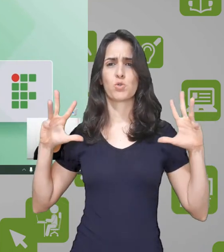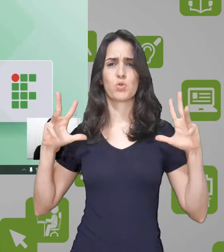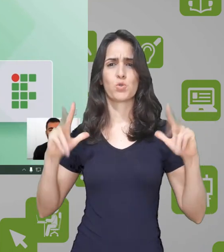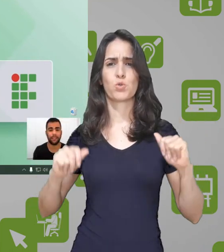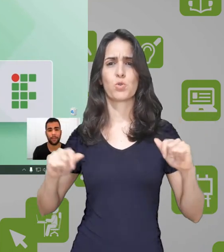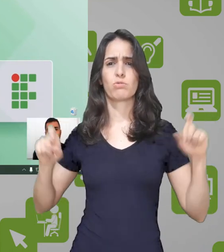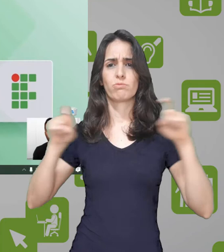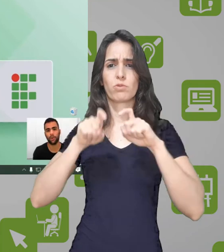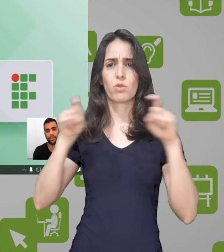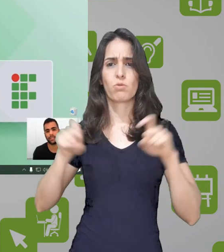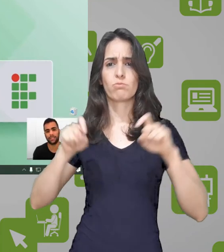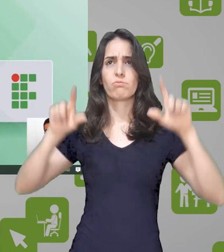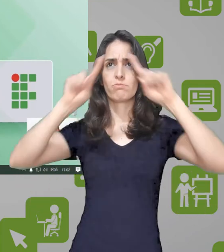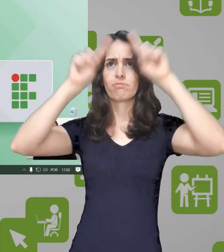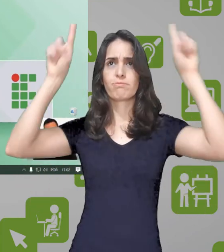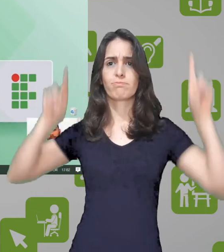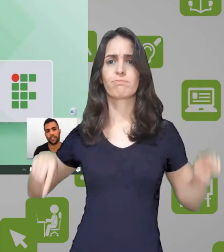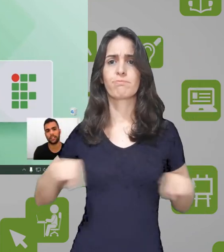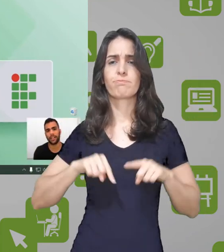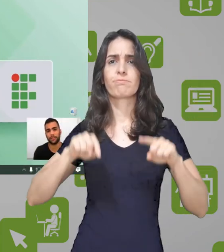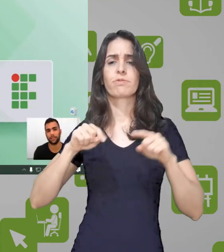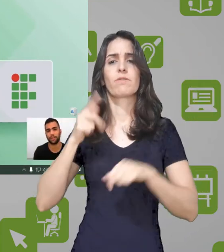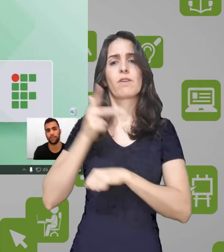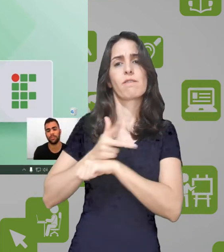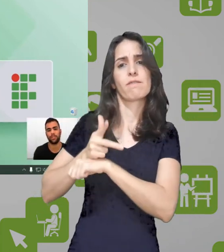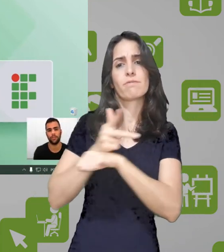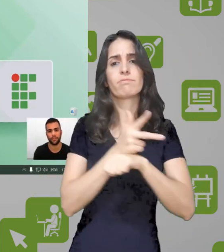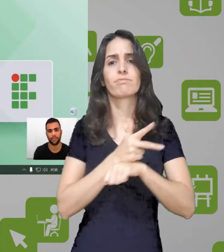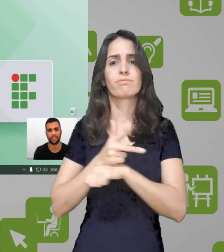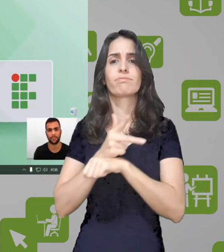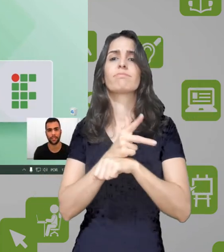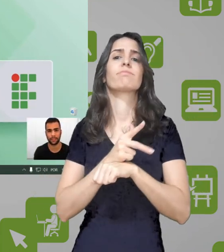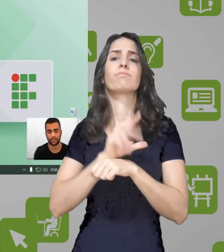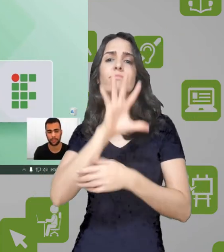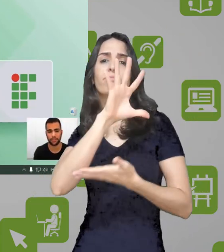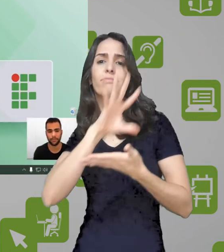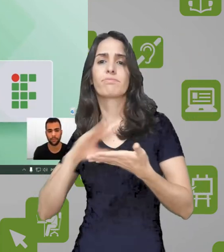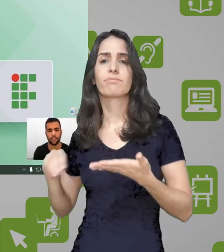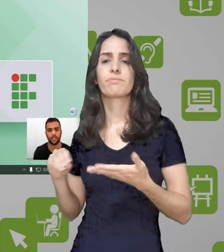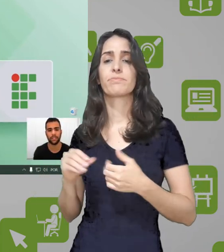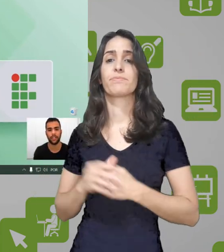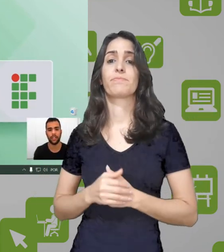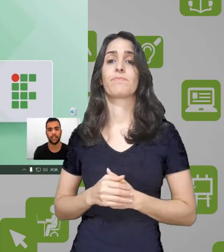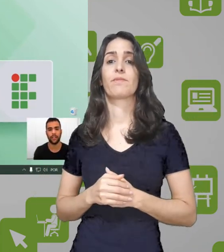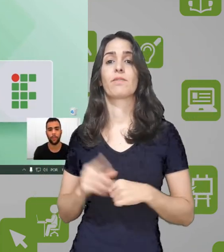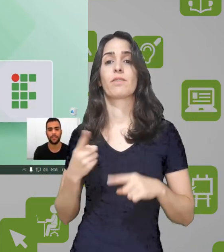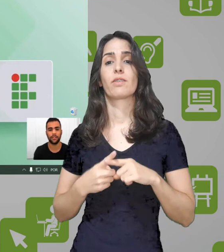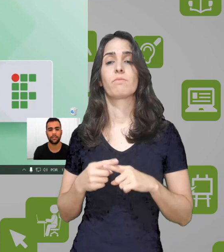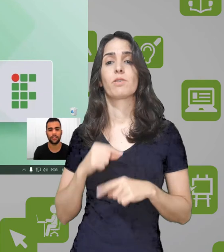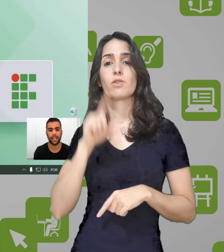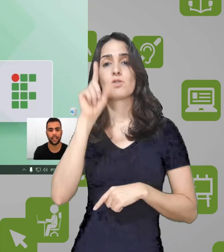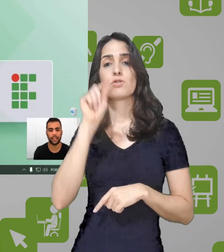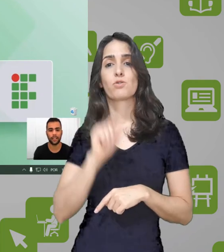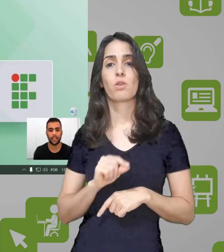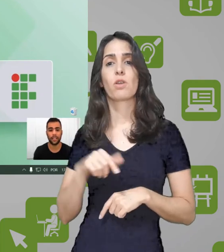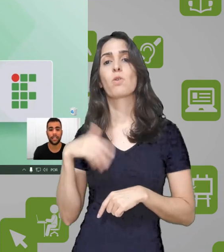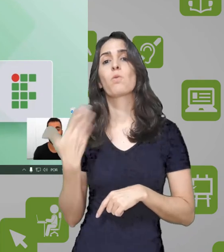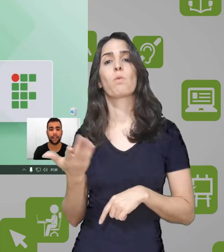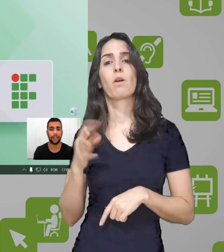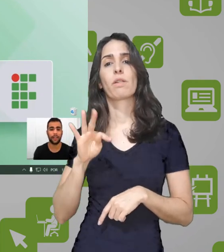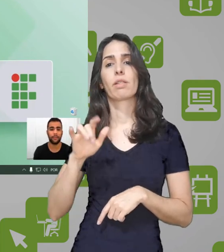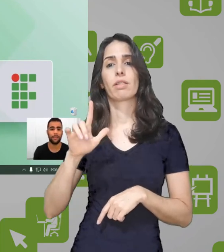cheia, ele vai pegar todas as telas que estão conectadas no meu dispositivo e vai fazer uma gravação simultânea. Na opção tela,